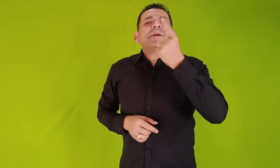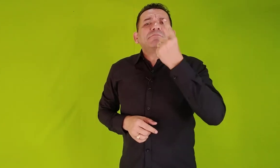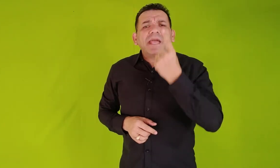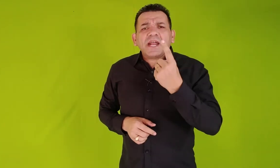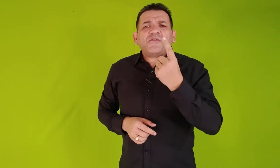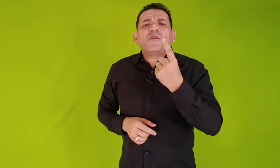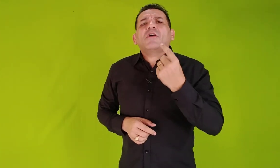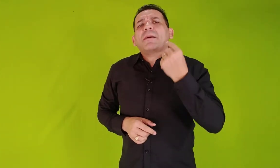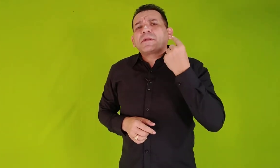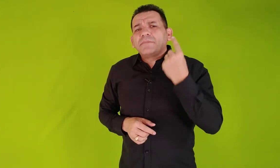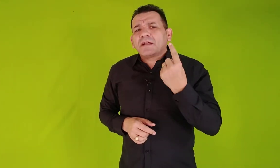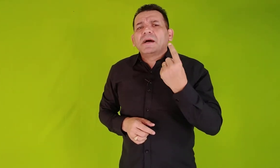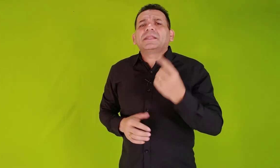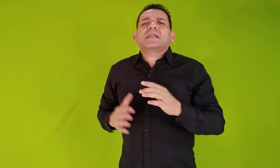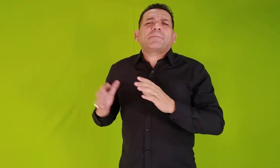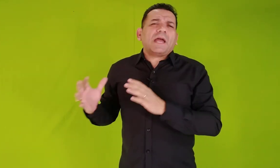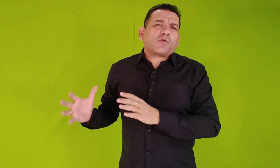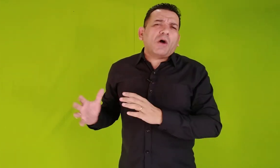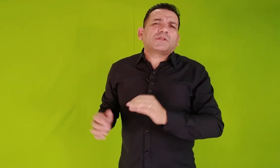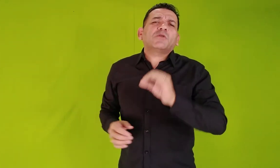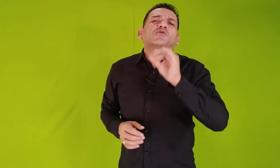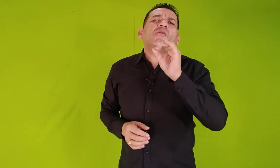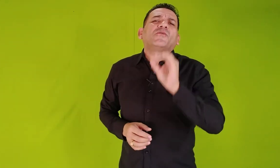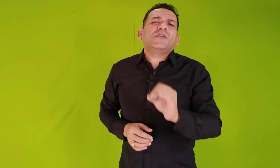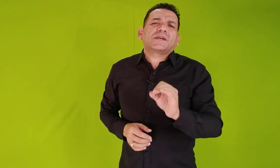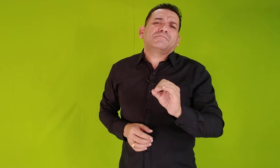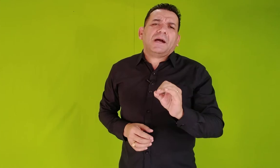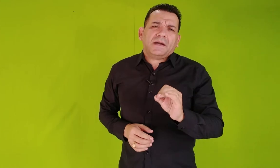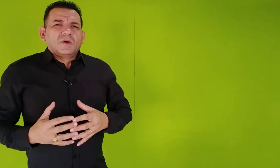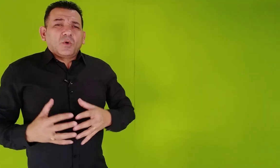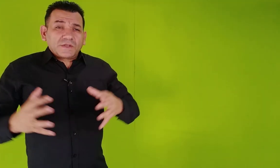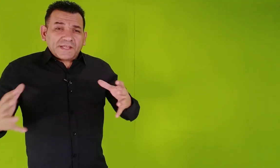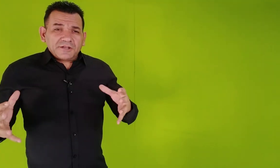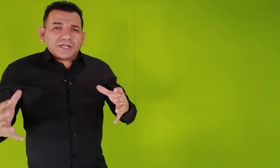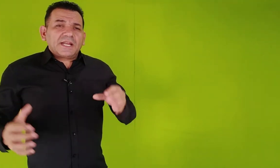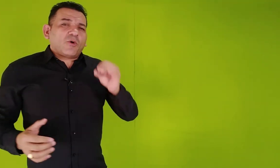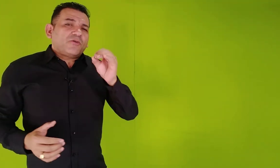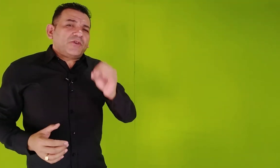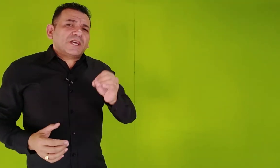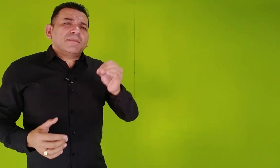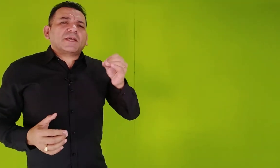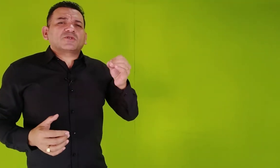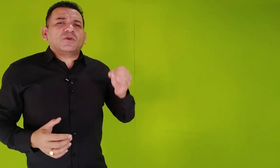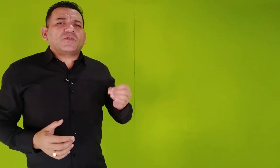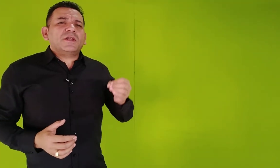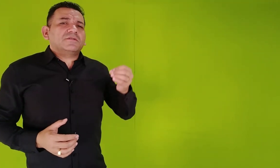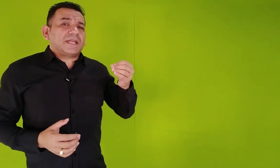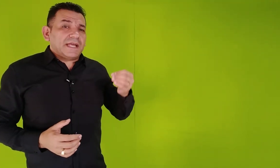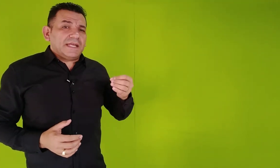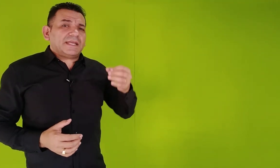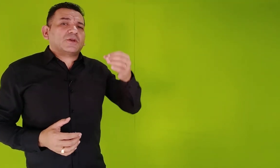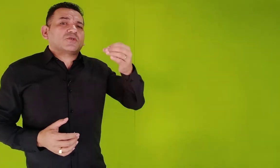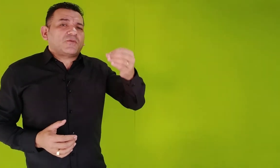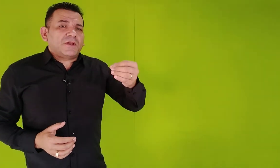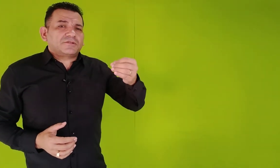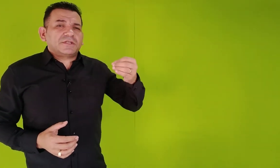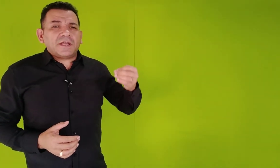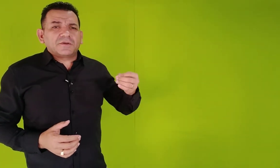primeira forma, a primeira maneira pela qual Deus confirma. Ou seja, Ele confirma que eu sou filho dEle, que eu sou filho de Deus,